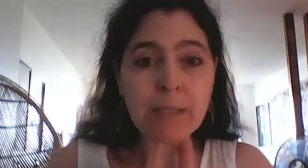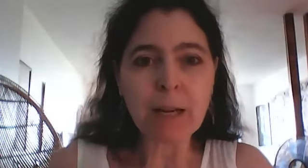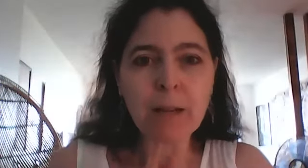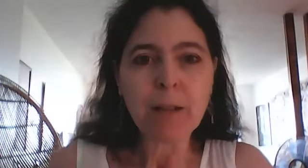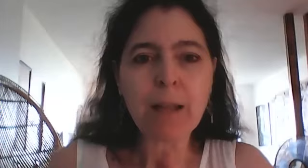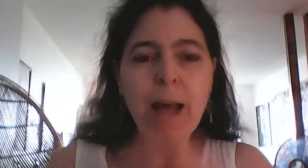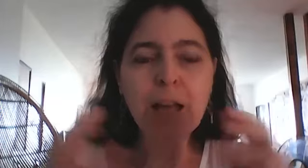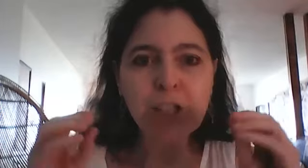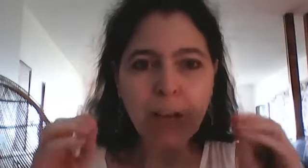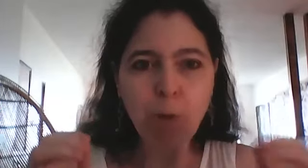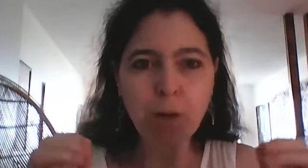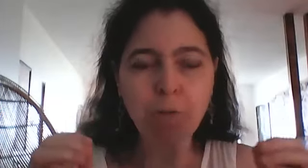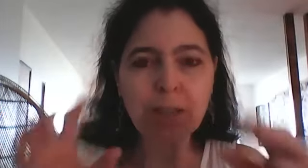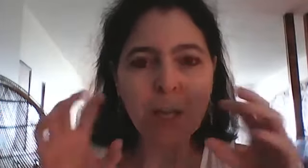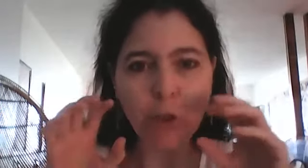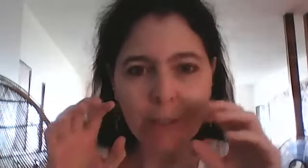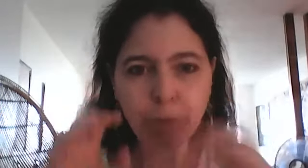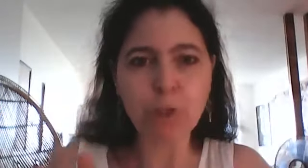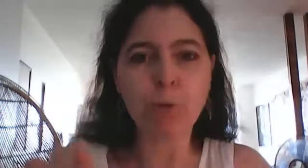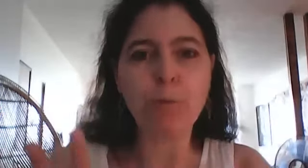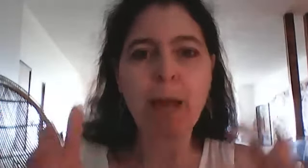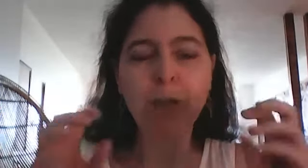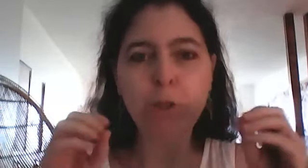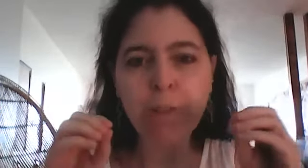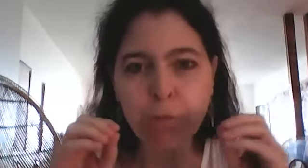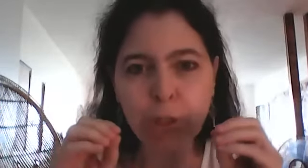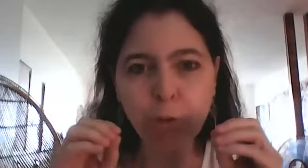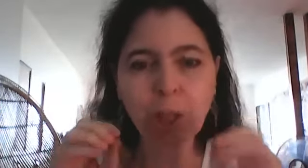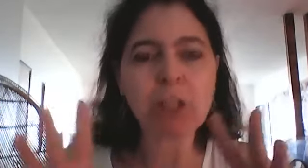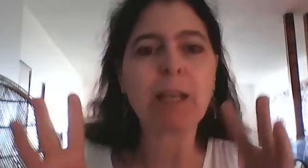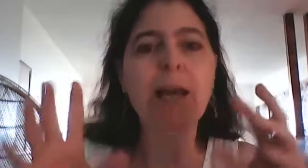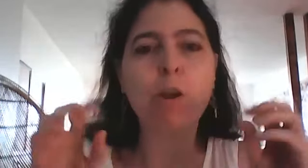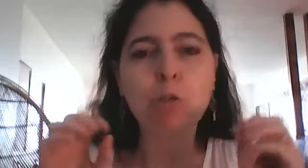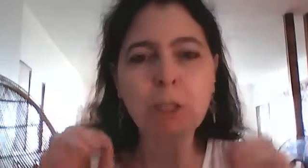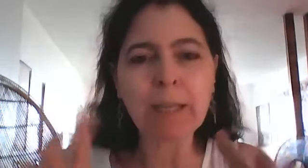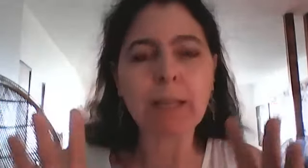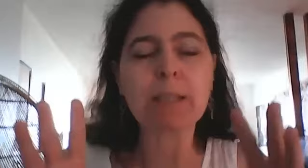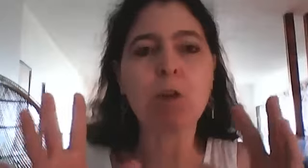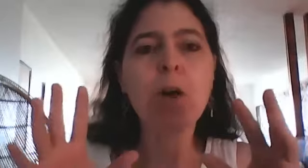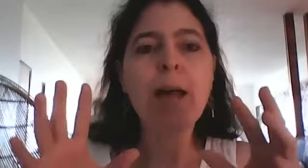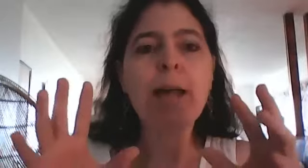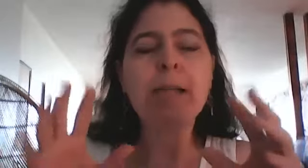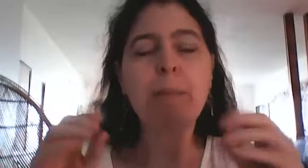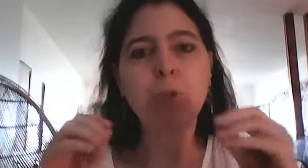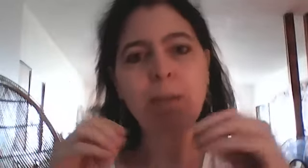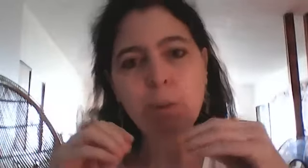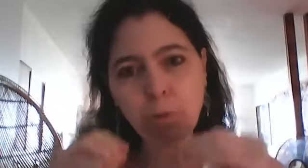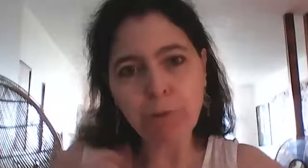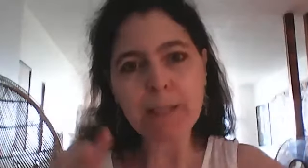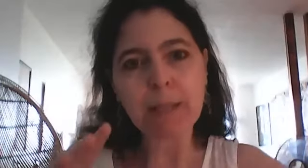ça à chaque fois qu'on fait ça il ya une infusion de lumière il une infusion de régénération de guérison et ça peut travailler au niveau physique